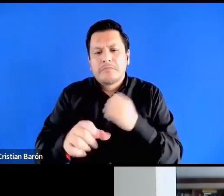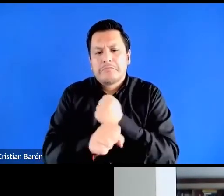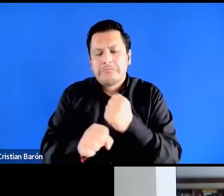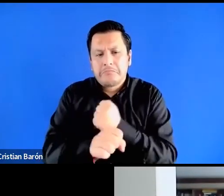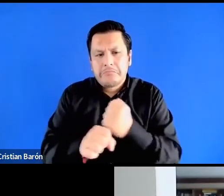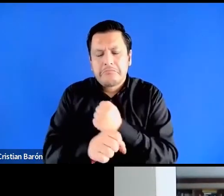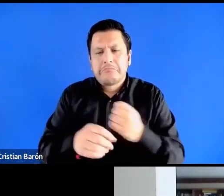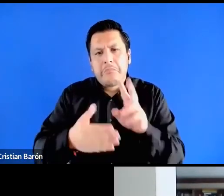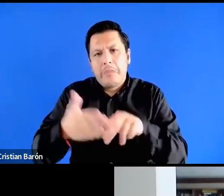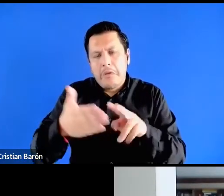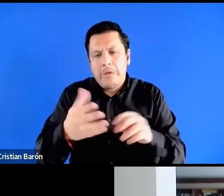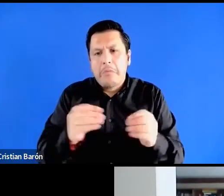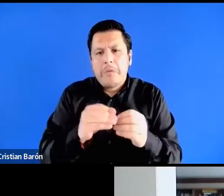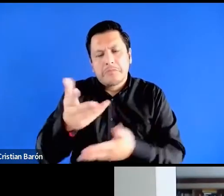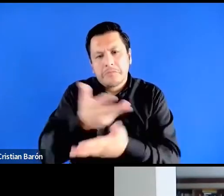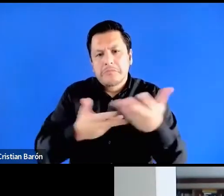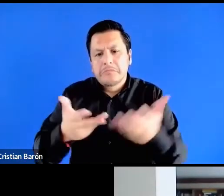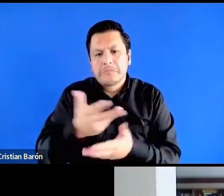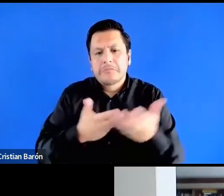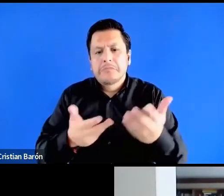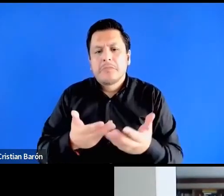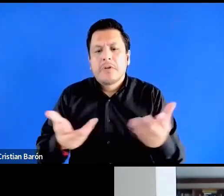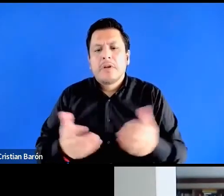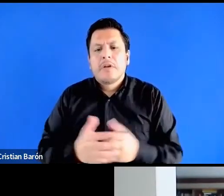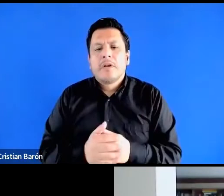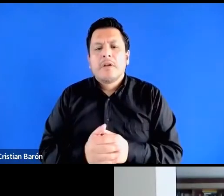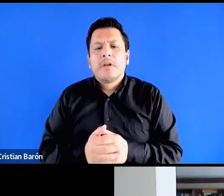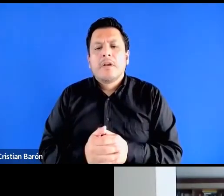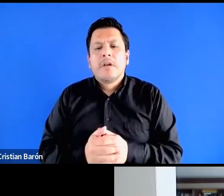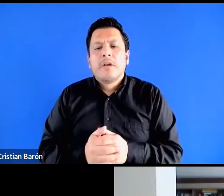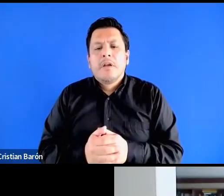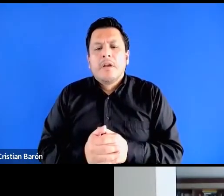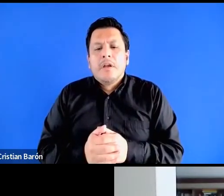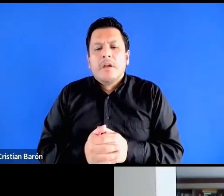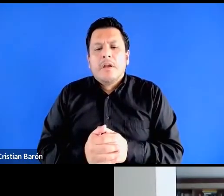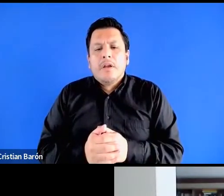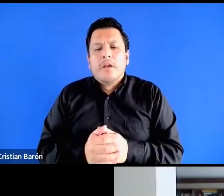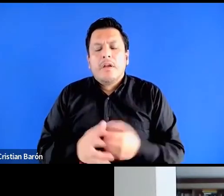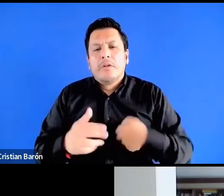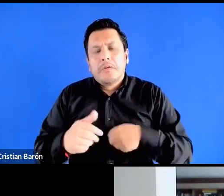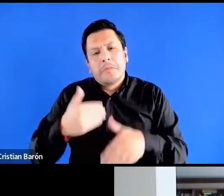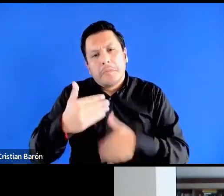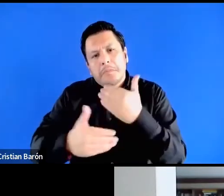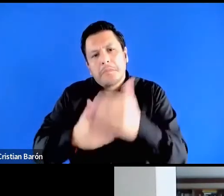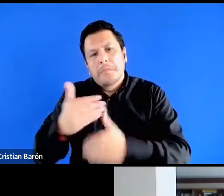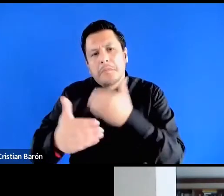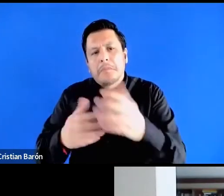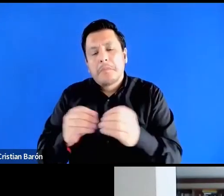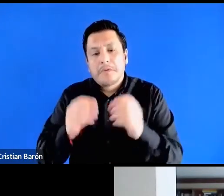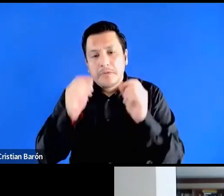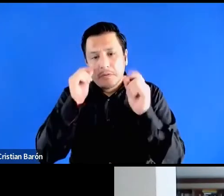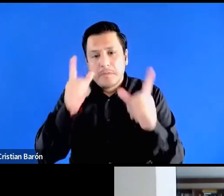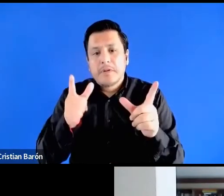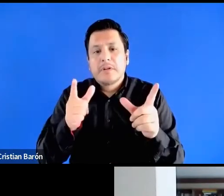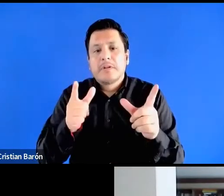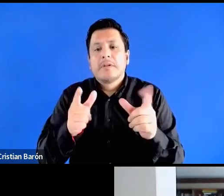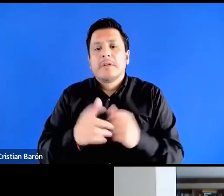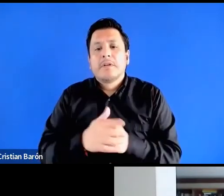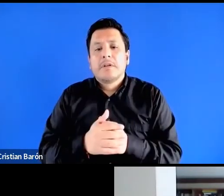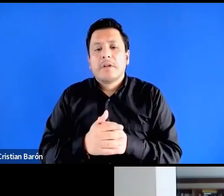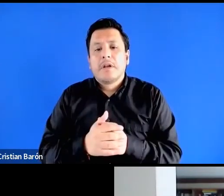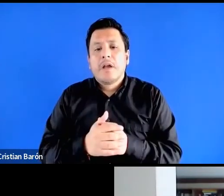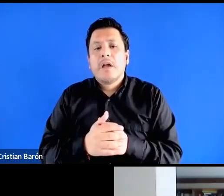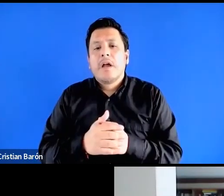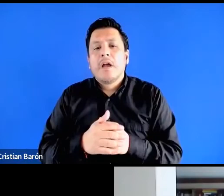que hemos trabajado con ella en algún momento de su trayectoria, pero me sorprende mucho la capacidad, su